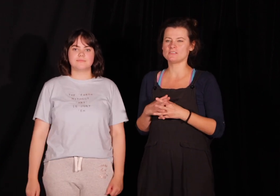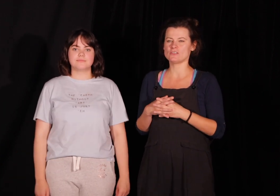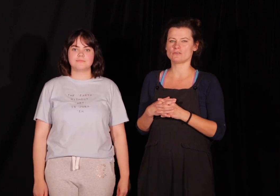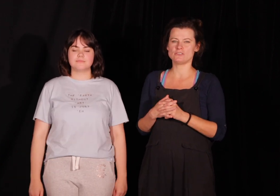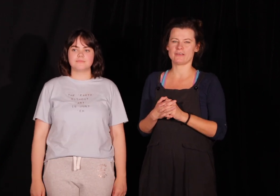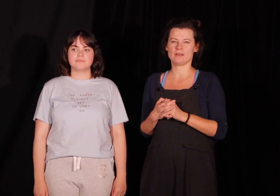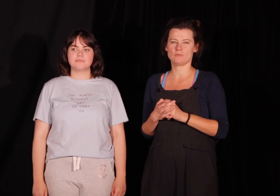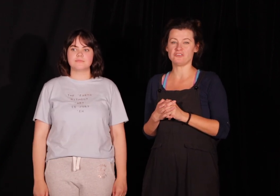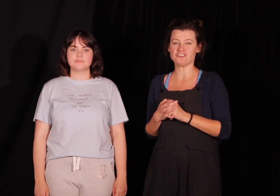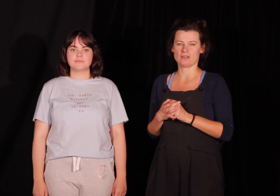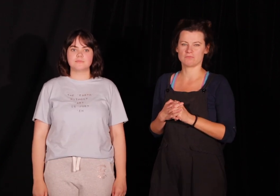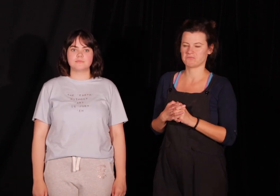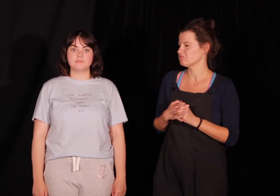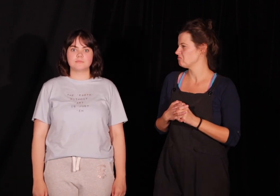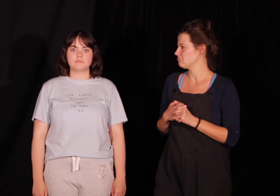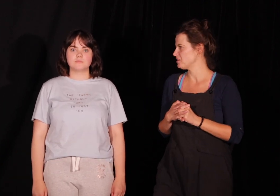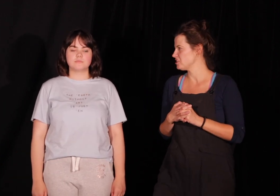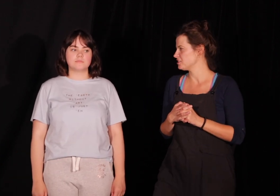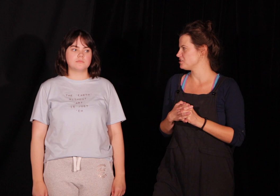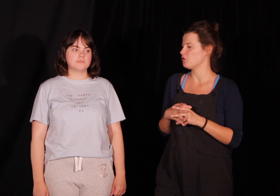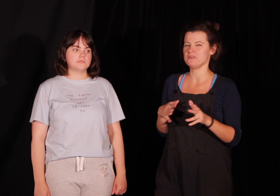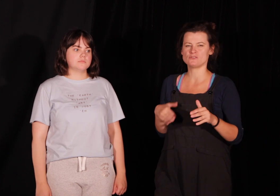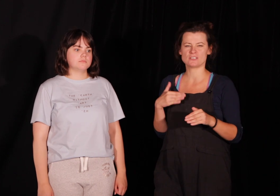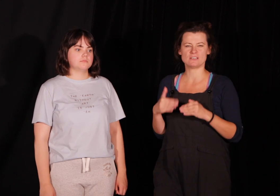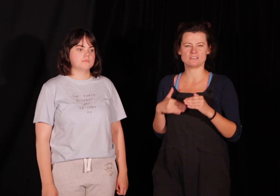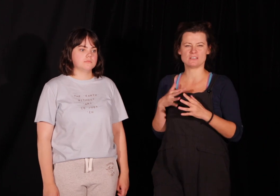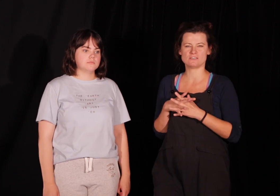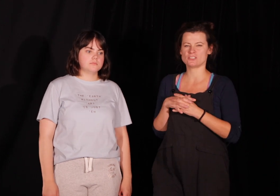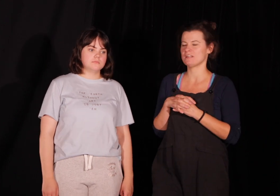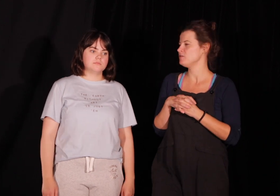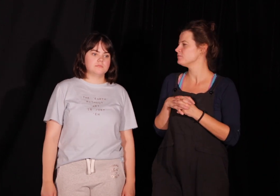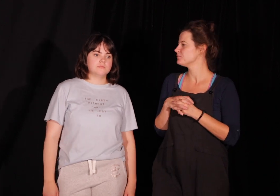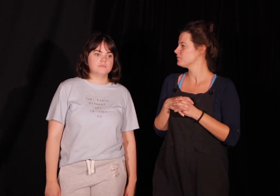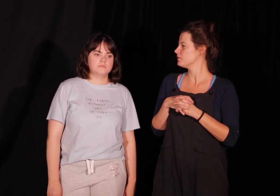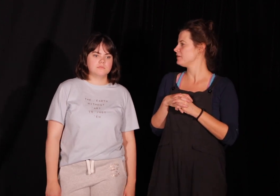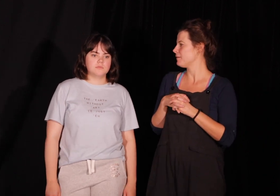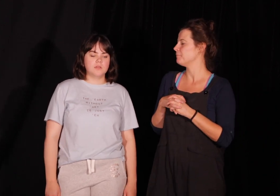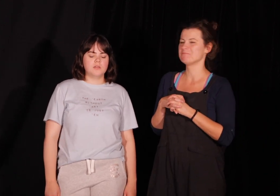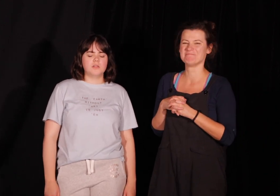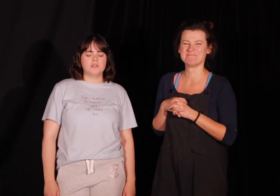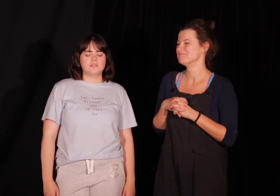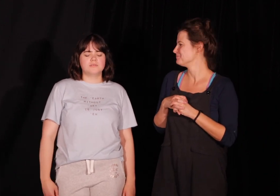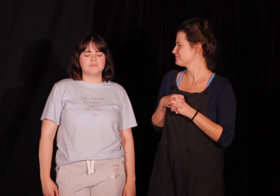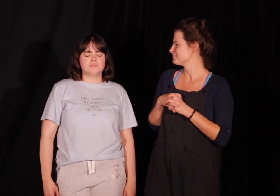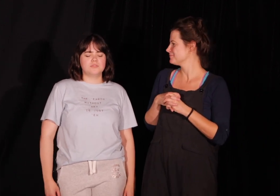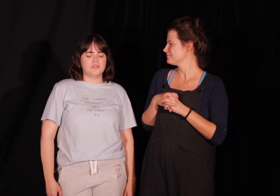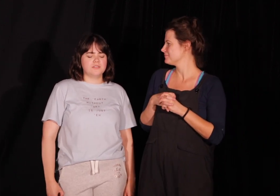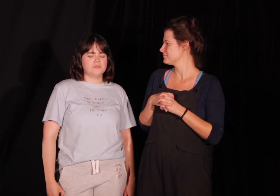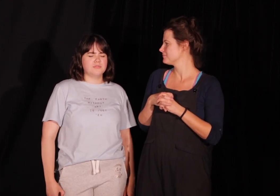zwierząt się boicie? Macie jakieś fobie związane ze zwierzętami? Ja mam. Boże, ja się boję